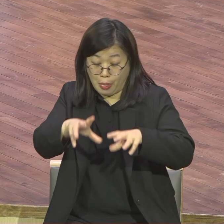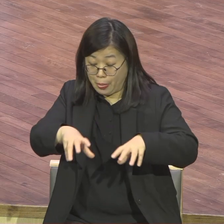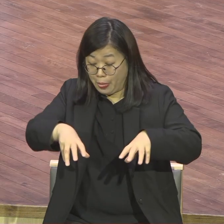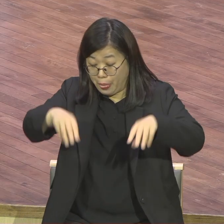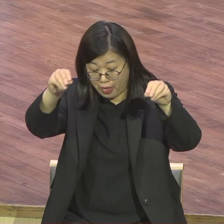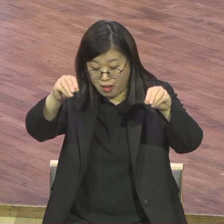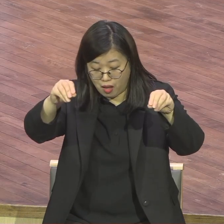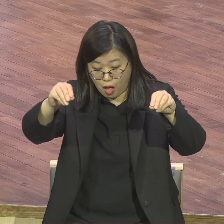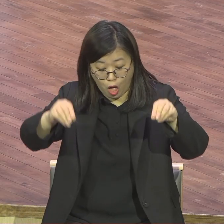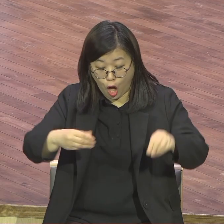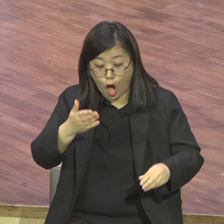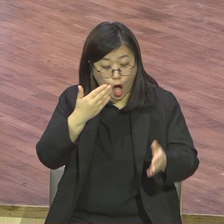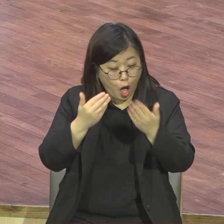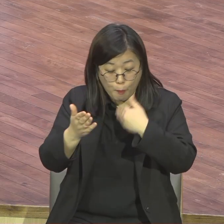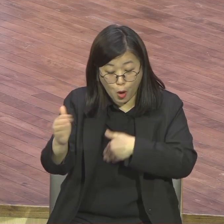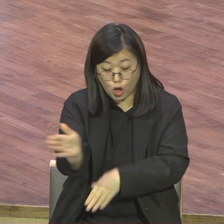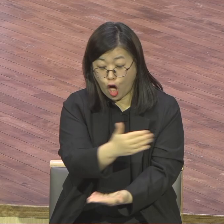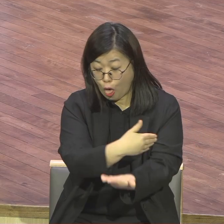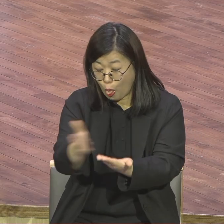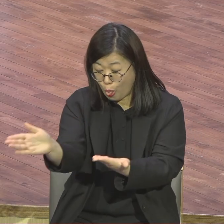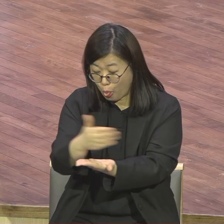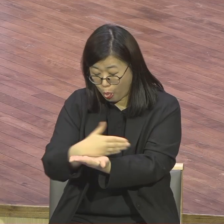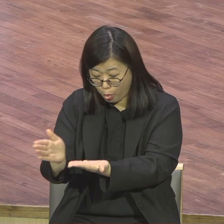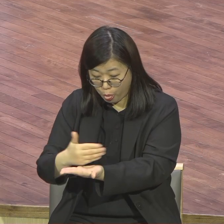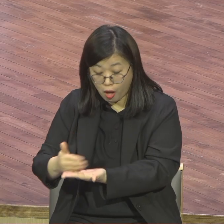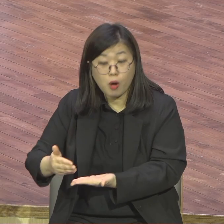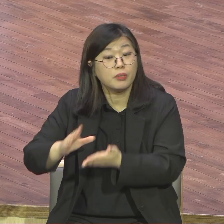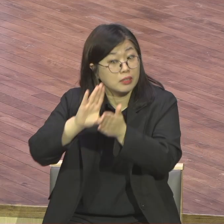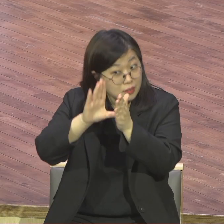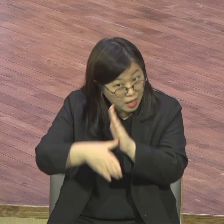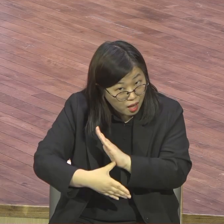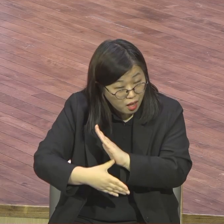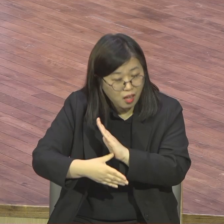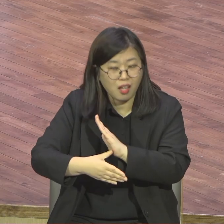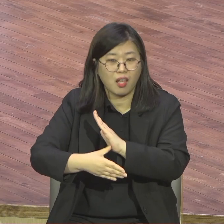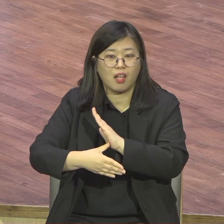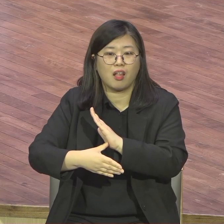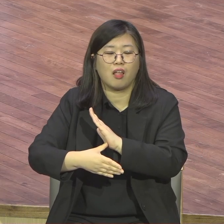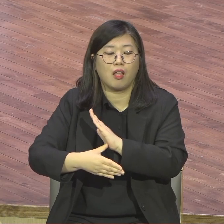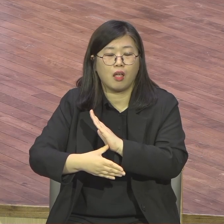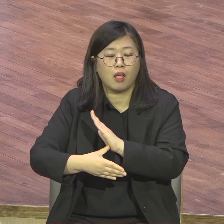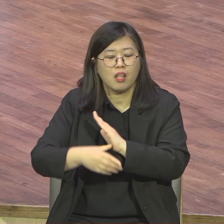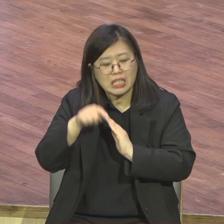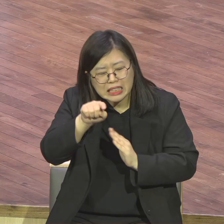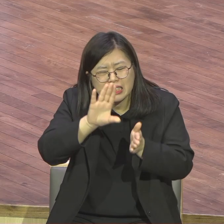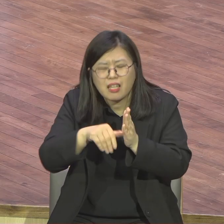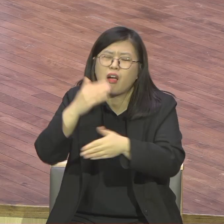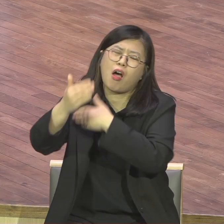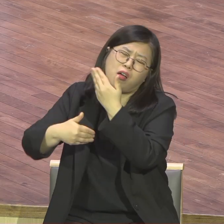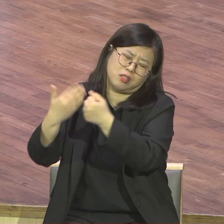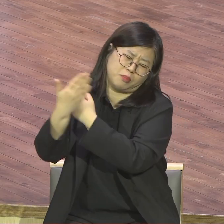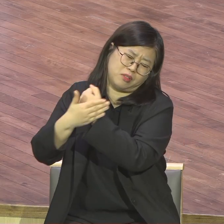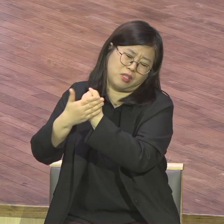궁핍해가지고 예루살렘 교회 마저도 먹을 게 없어서 난리인데 안대우교는 풍성했어요. 그래가지고